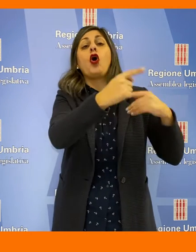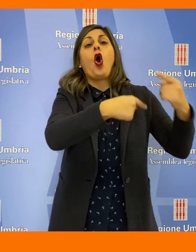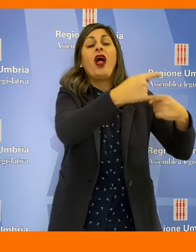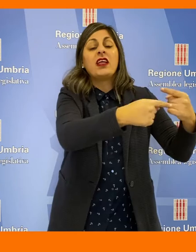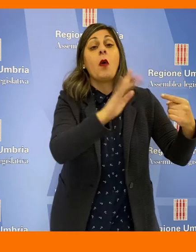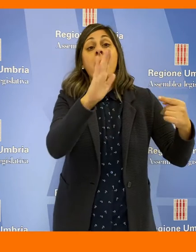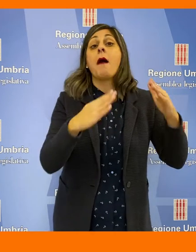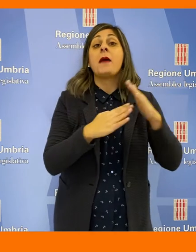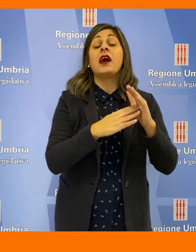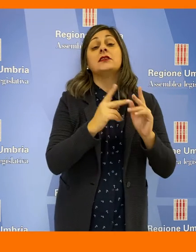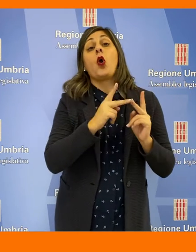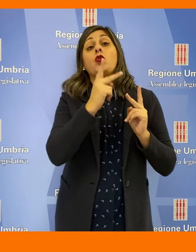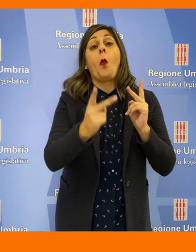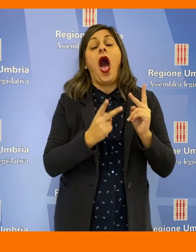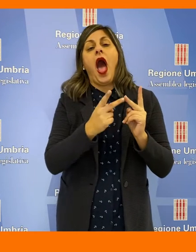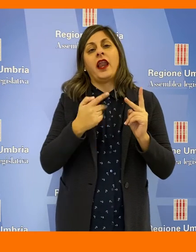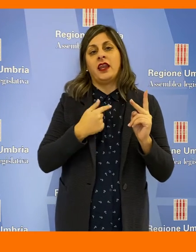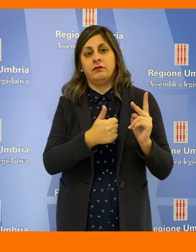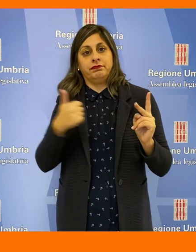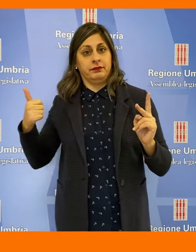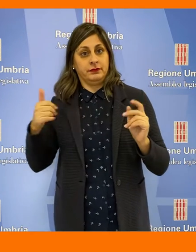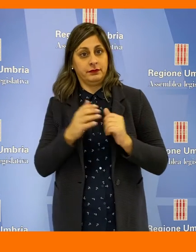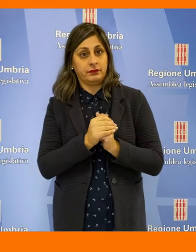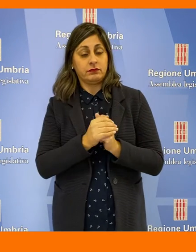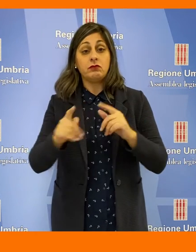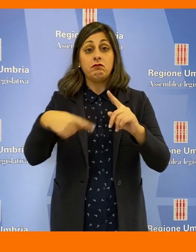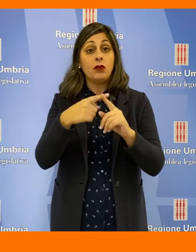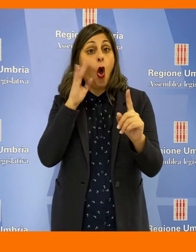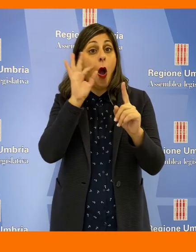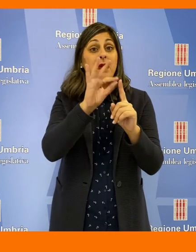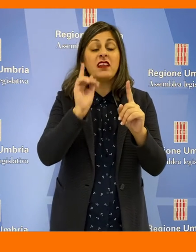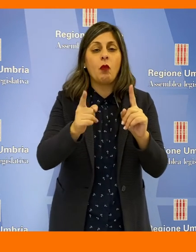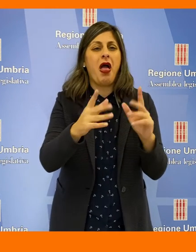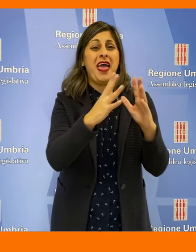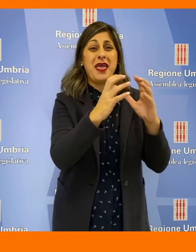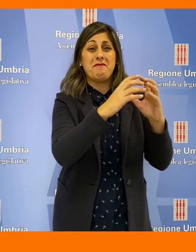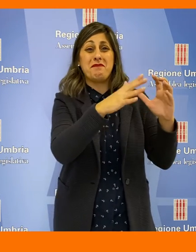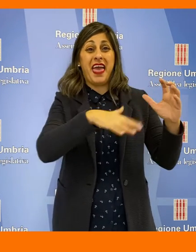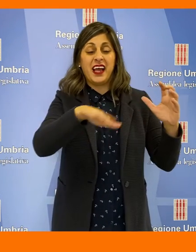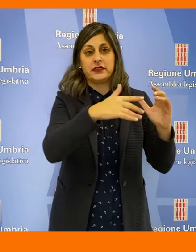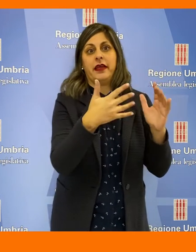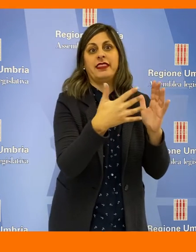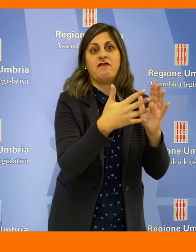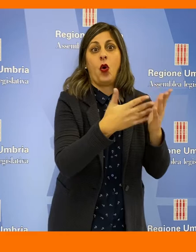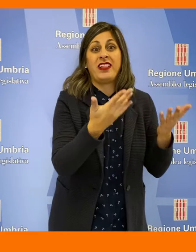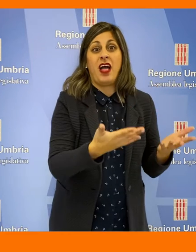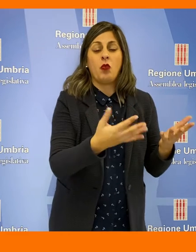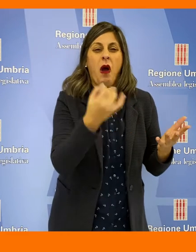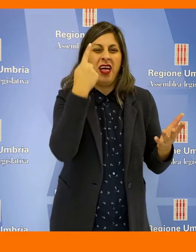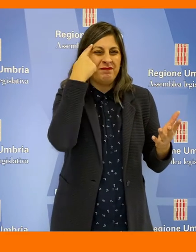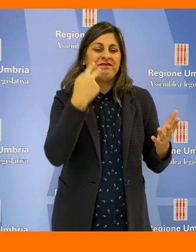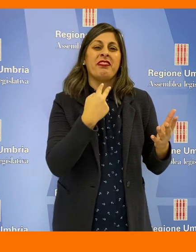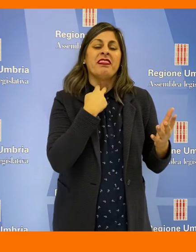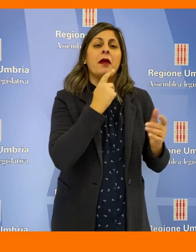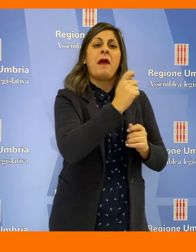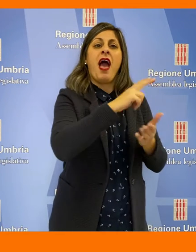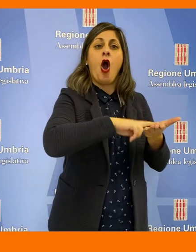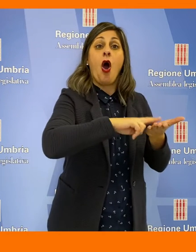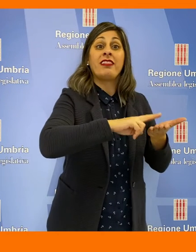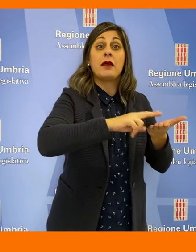per un massimo di due anni. Si persegue anche lo scopo di aiutare le imprese che si trovano in difficoltà con gli obblighi contributivi ai